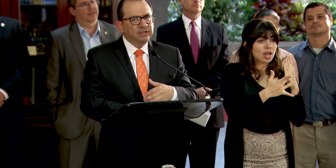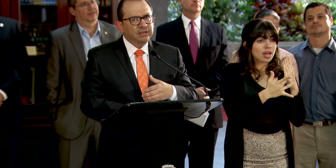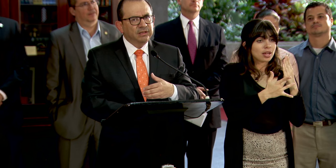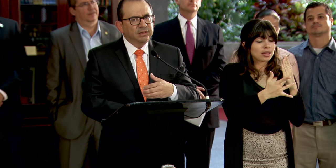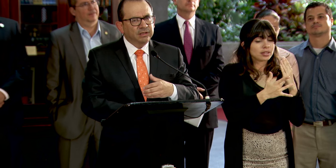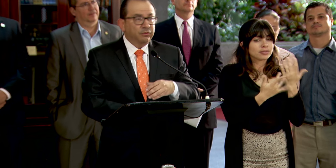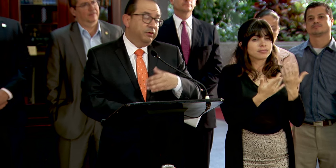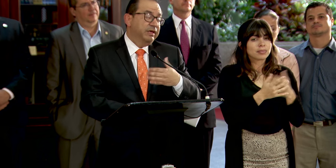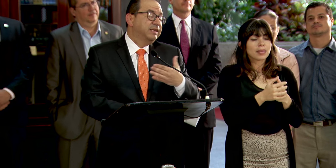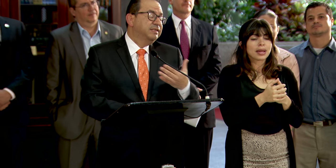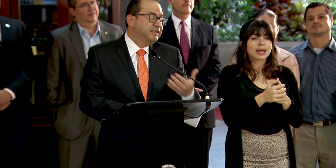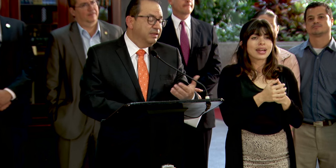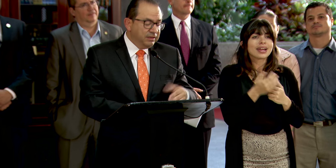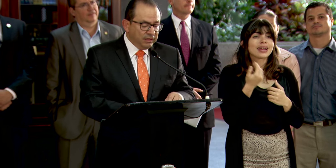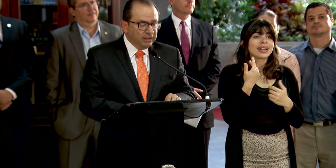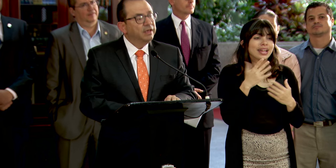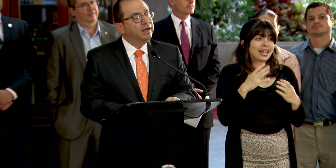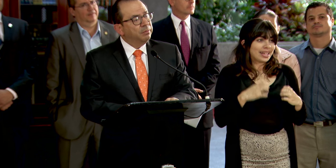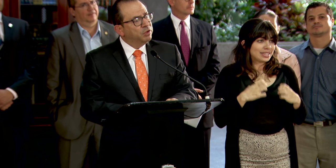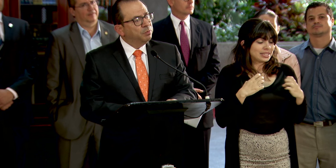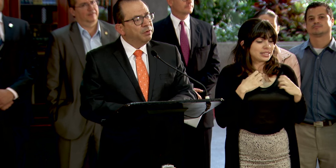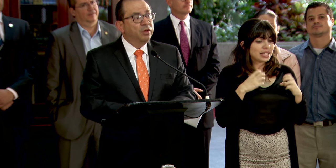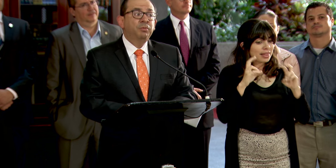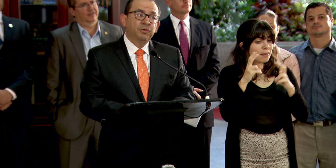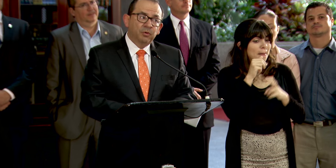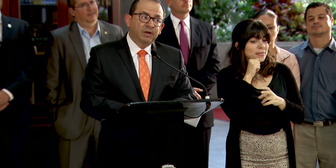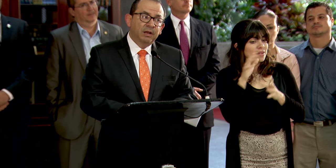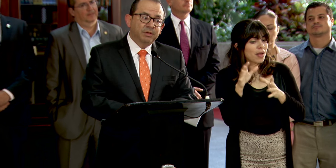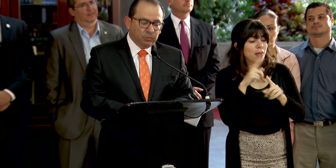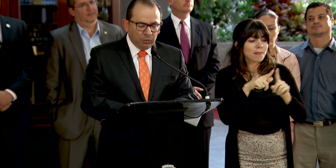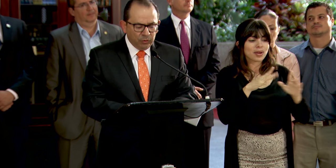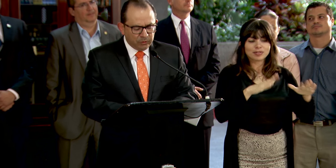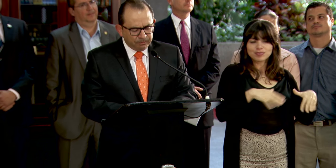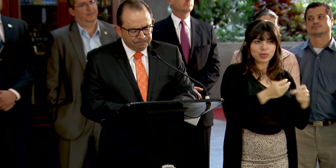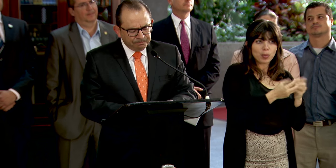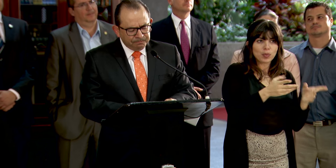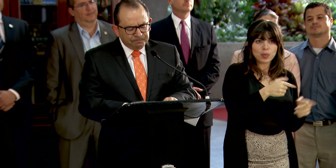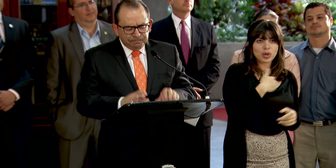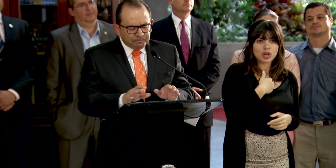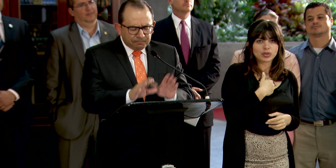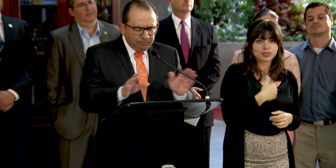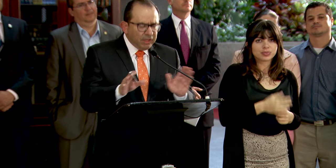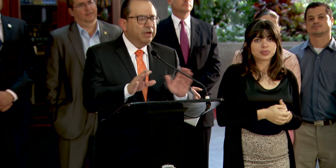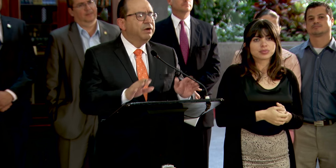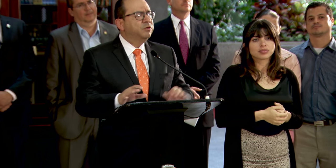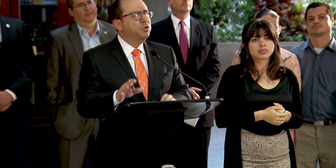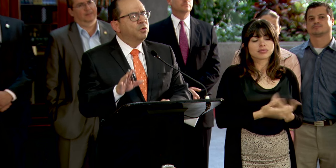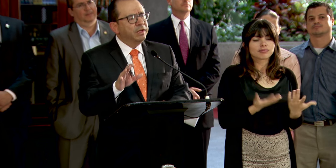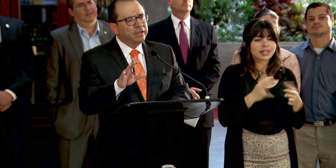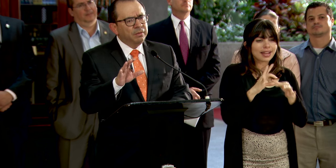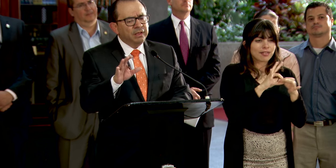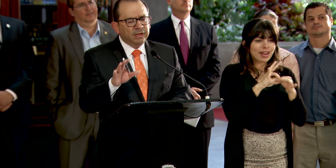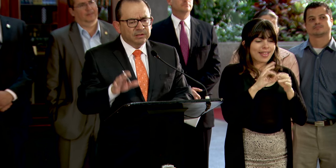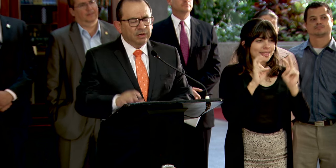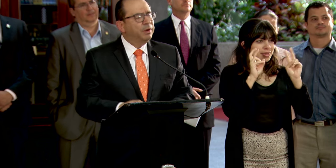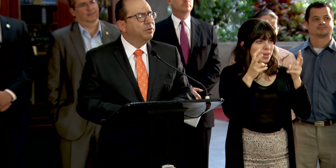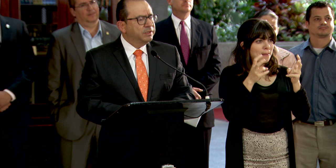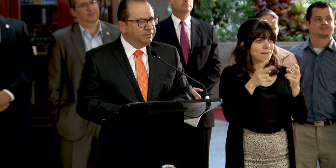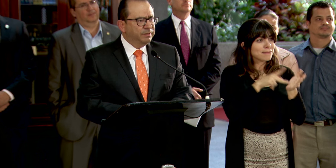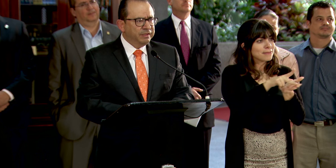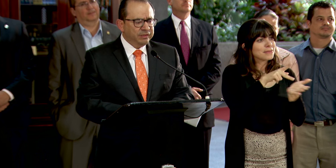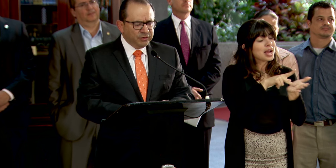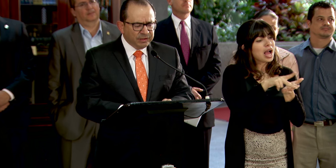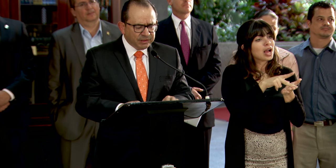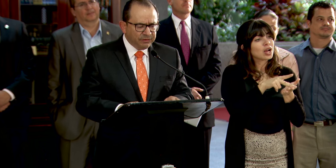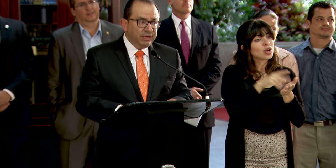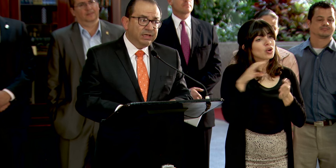existente en el ámbito privado, pero no en el ámbito público. En relación con el tema del pago